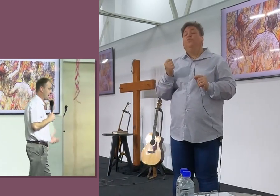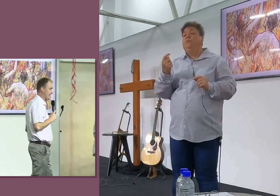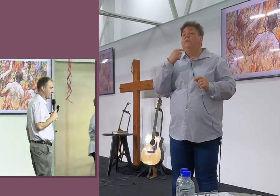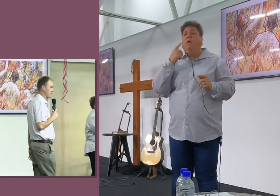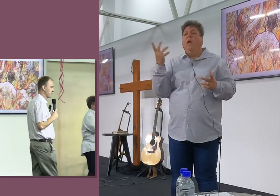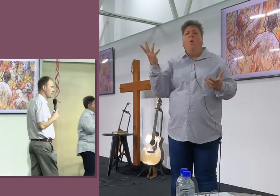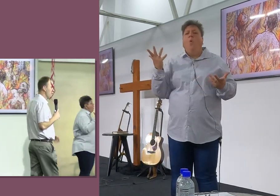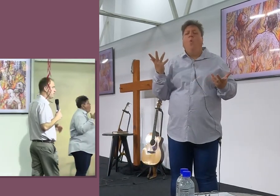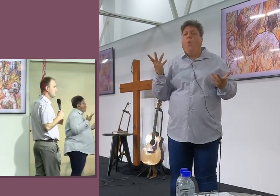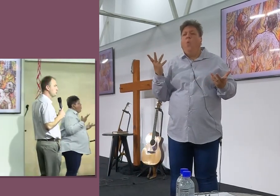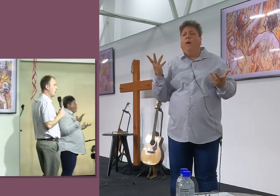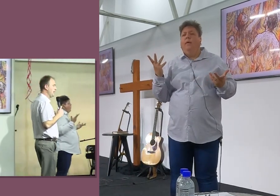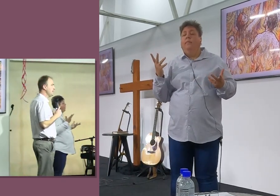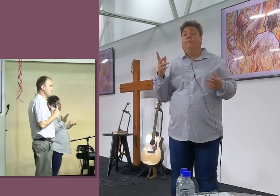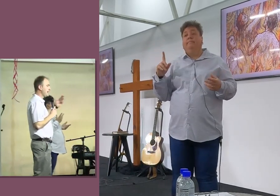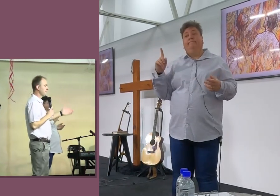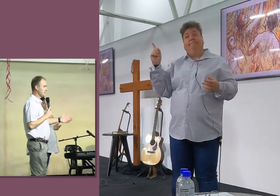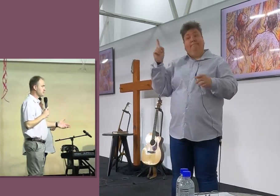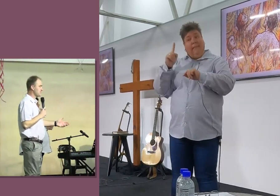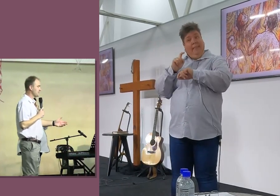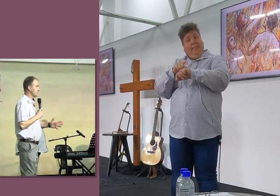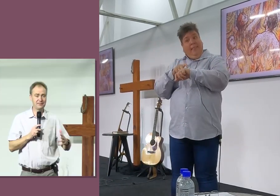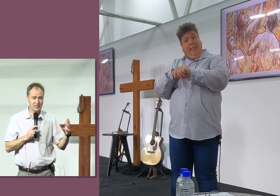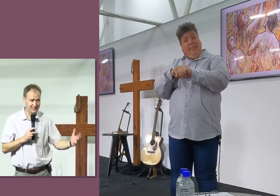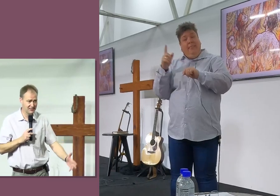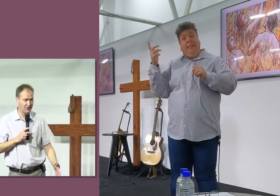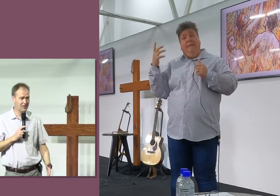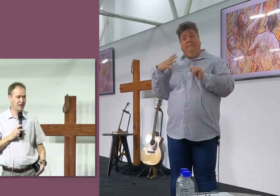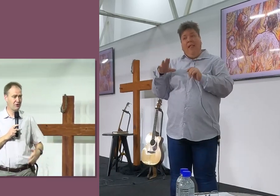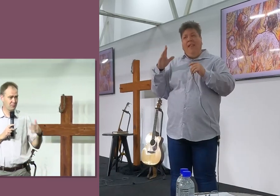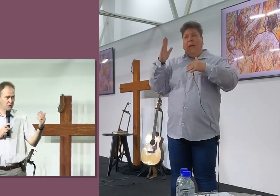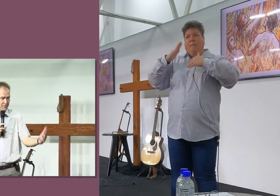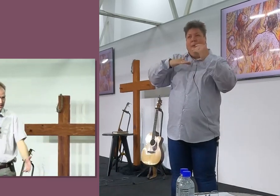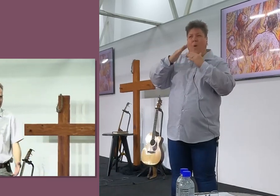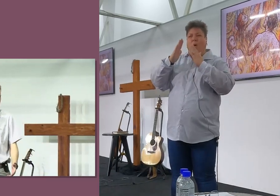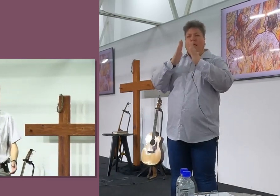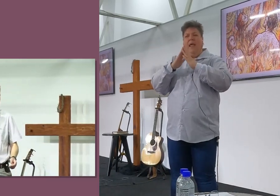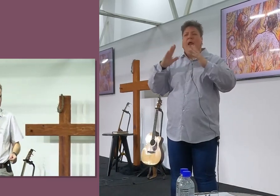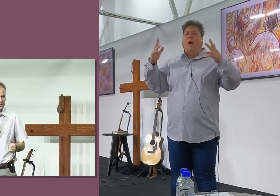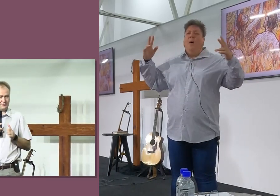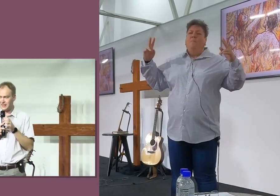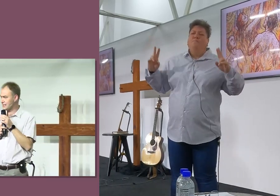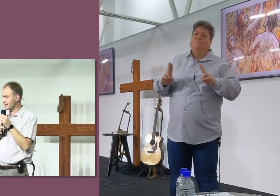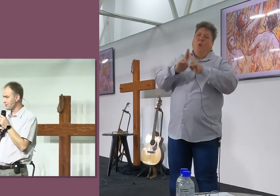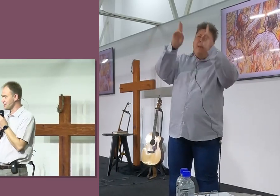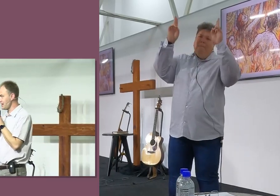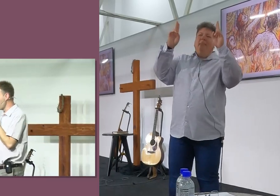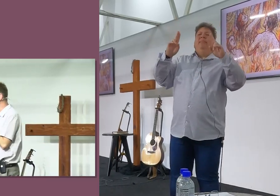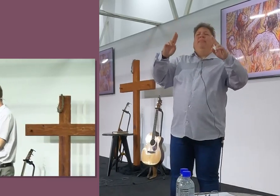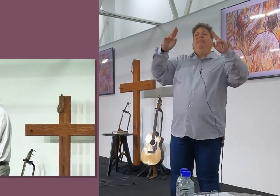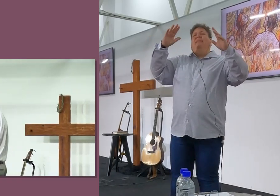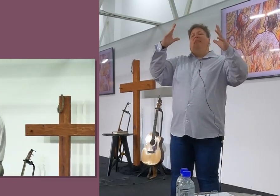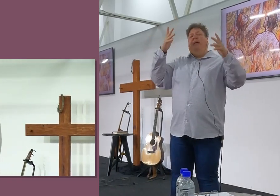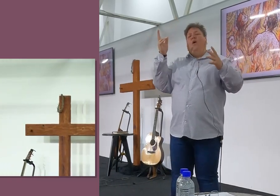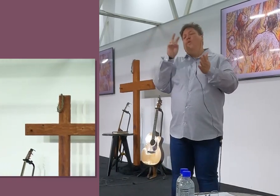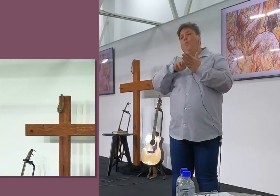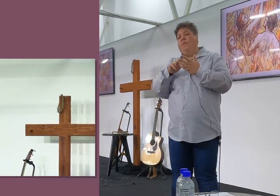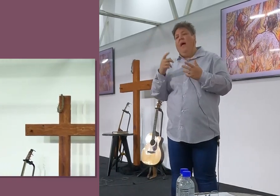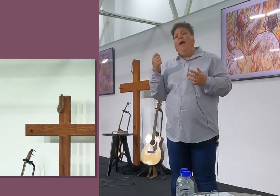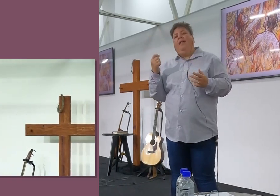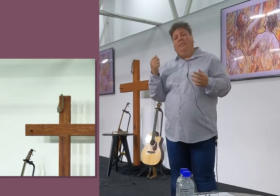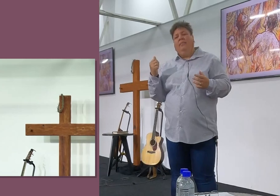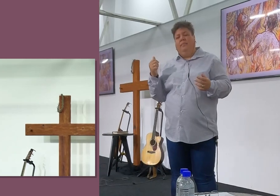jou sê, Hoe het hulle het recht gekry? Want, Toe hulle in die tyd wat hulle besluit het, Hulle wil katedrale bouw, En monumenten bouw, Toe het hulle vir hulle self gesê, Ons kort geld,